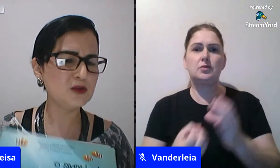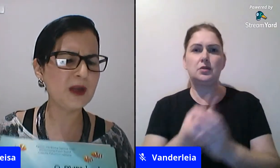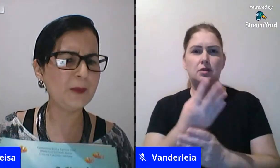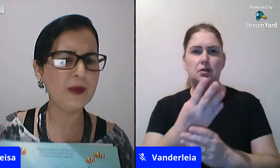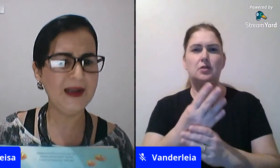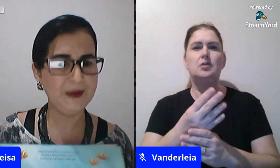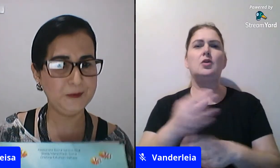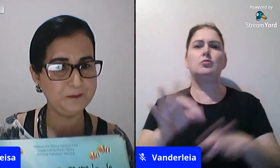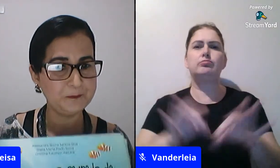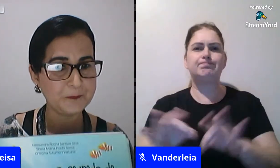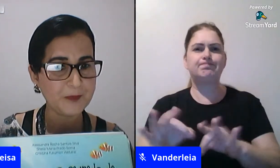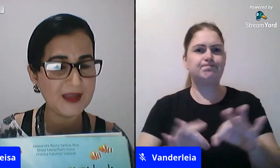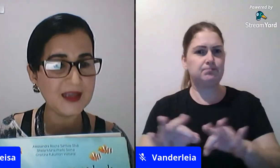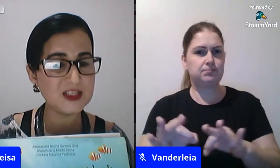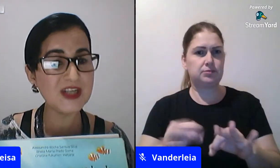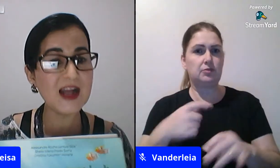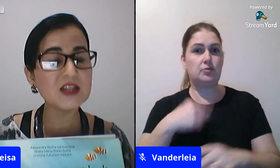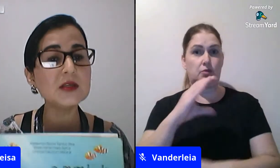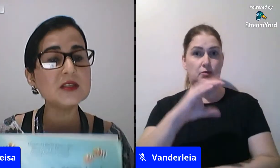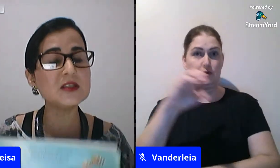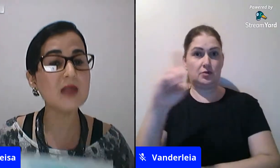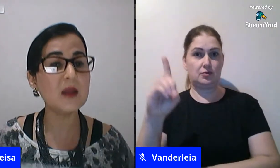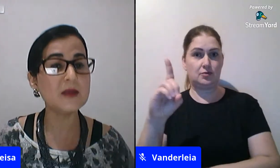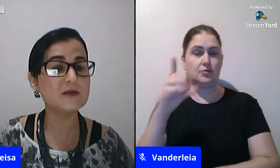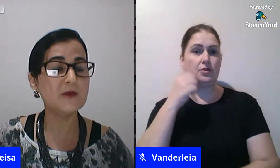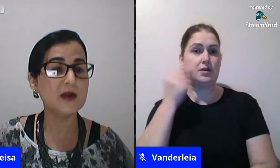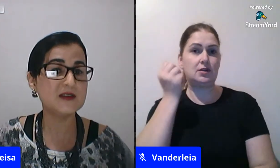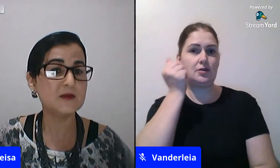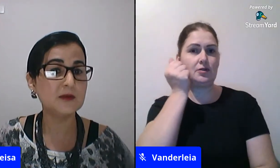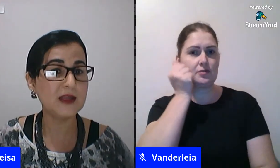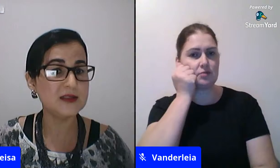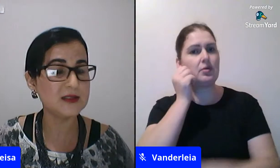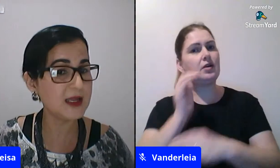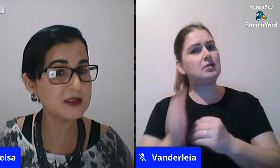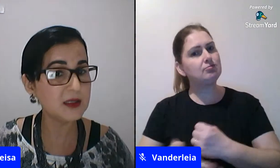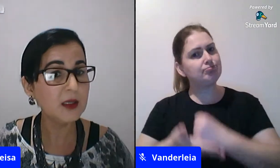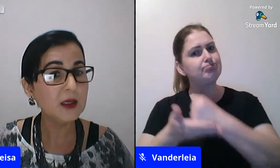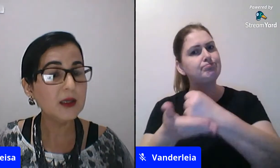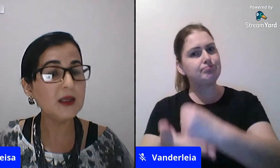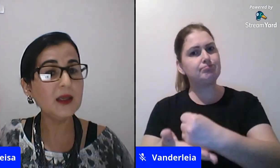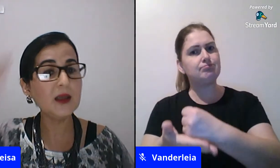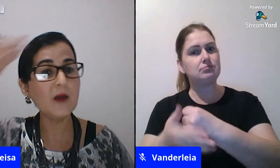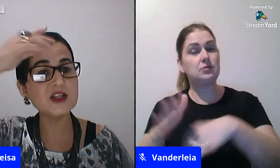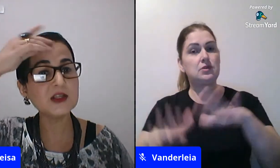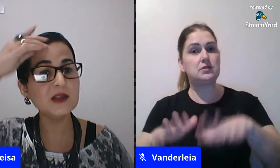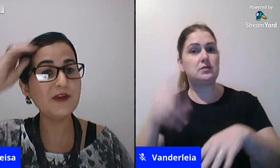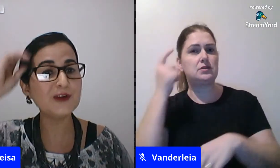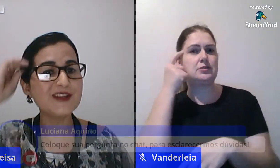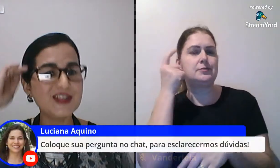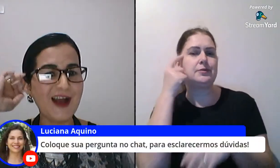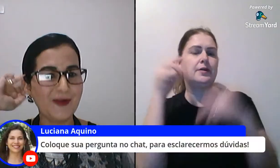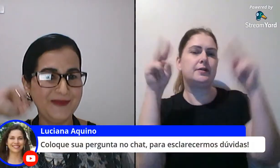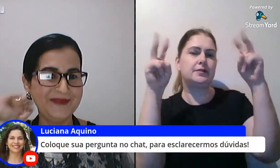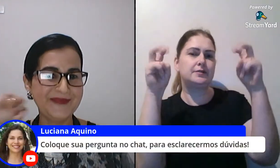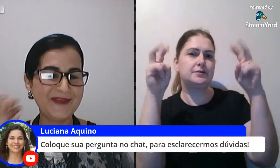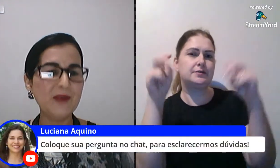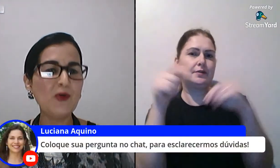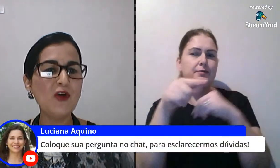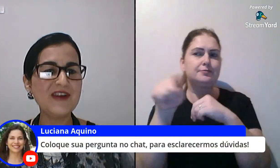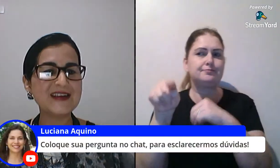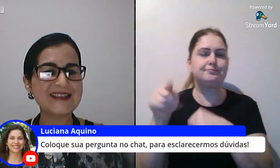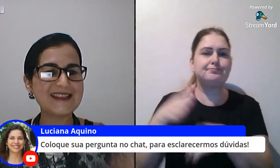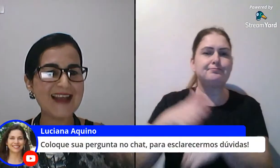mães super apoiaram né a gente acha que esses temas vão às vezes vão ter resistência e eu acho que falta diálogo